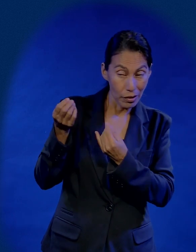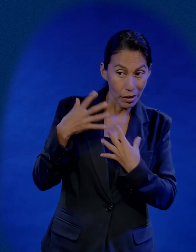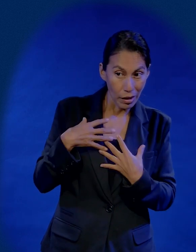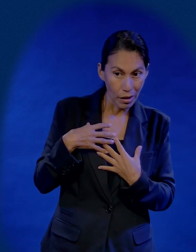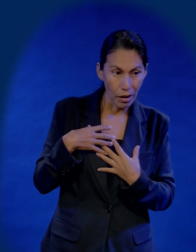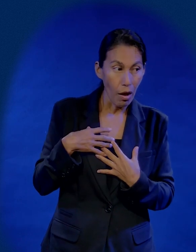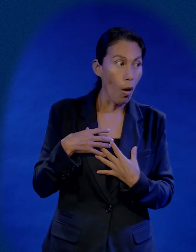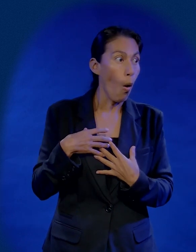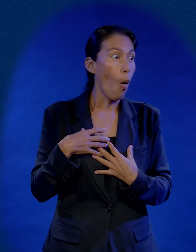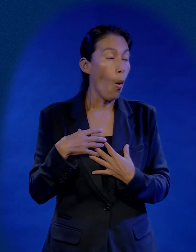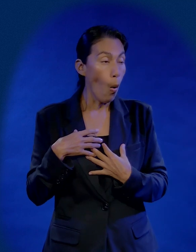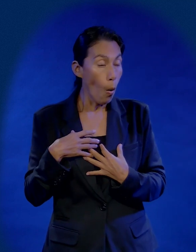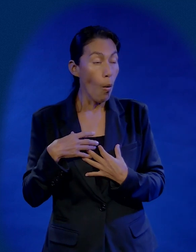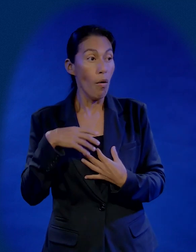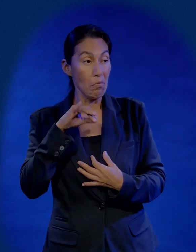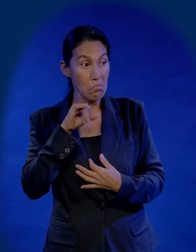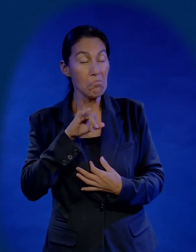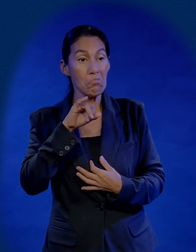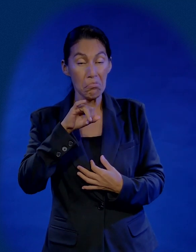dé comida de la nada? Sí, sí, sí.